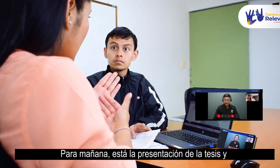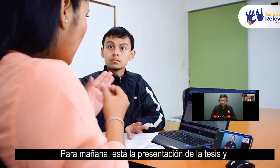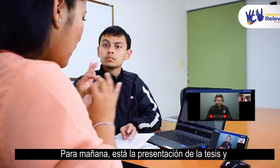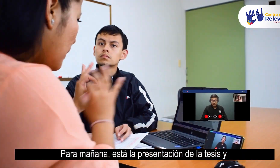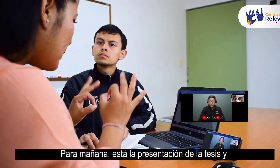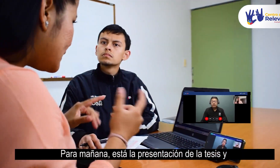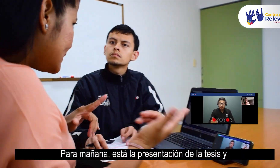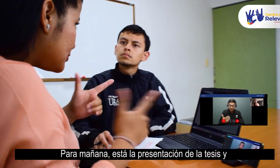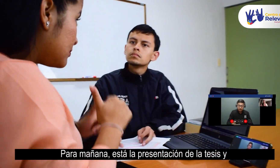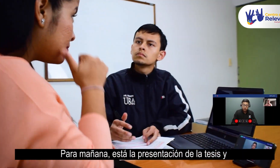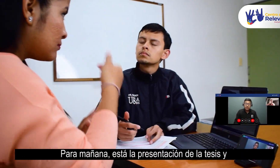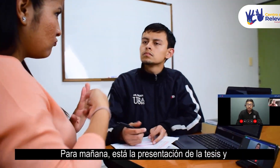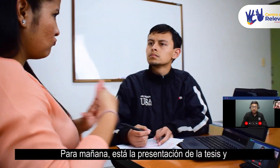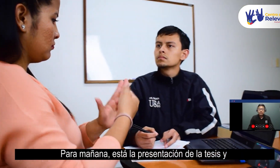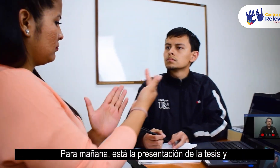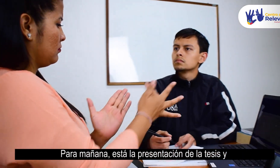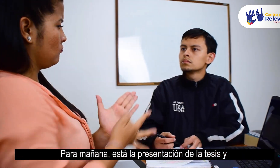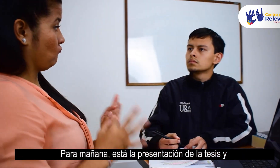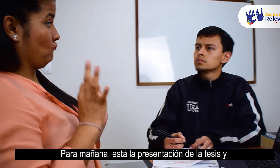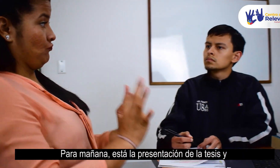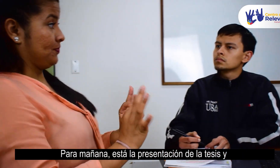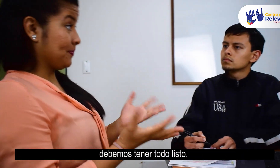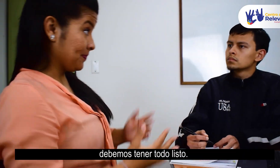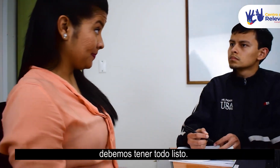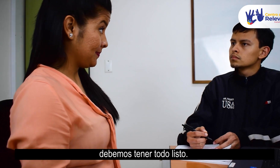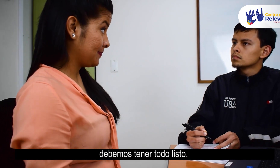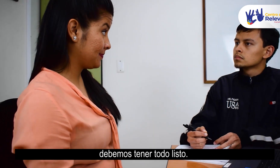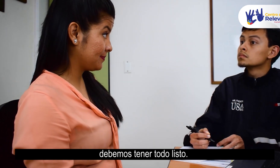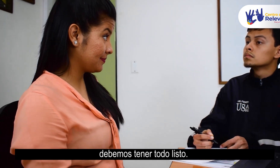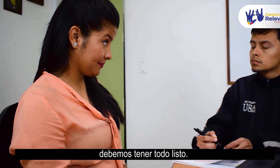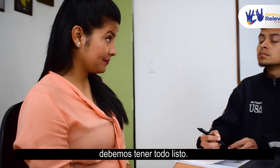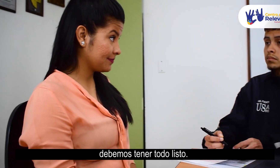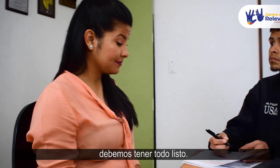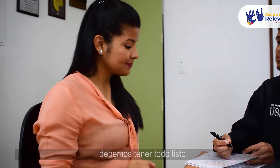Para mañana está la presentación de la tesis y debemos tener todo listo.